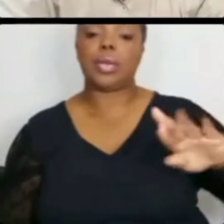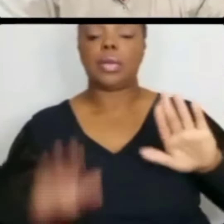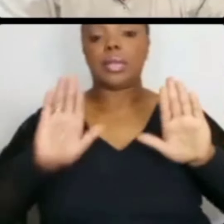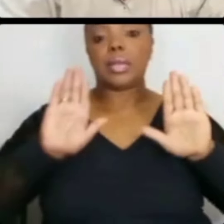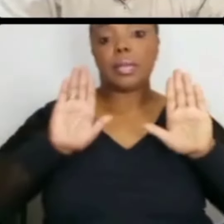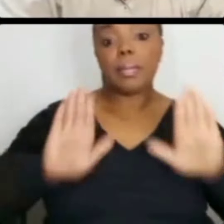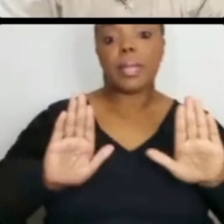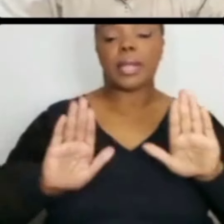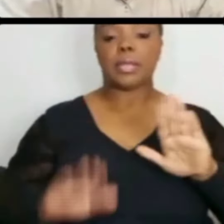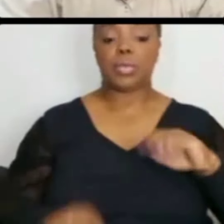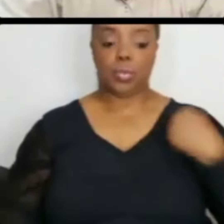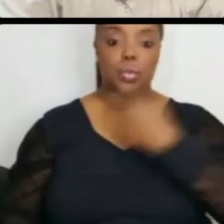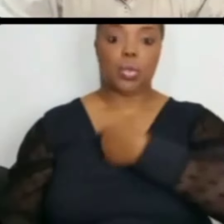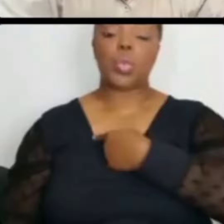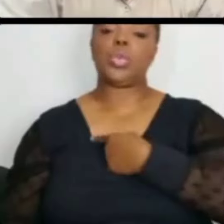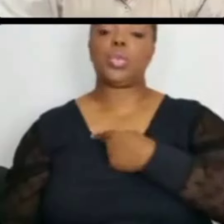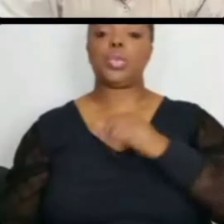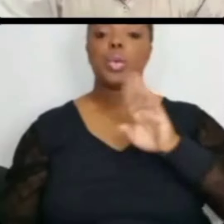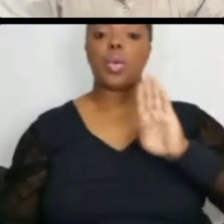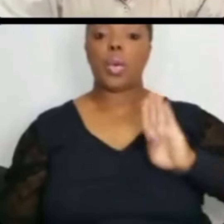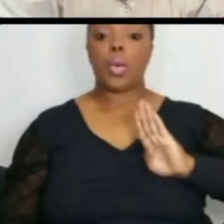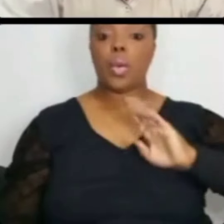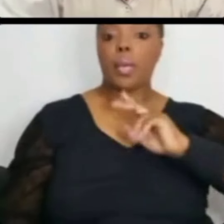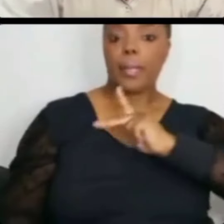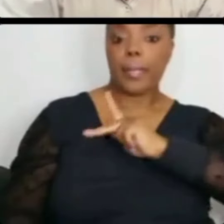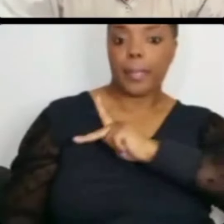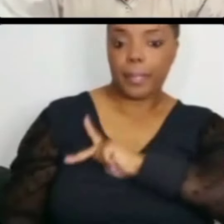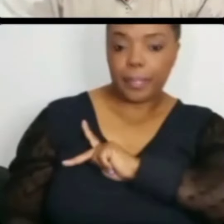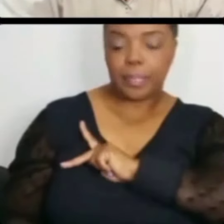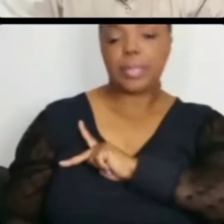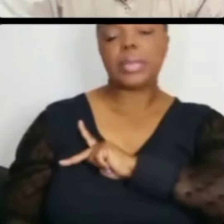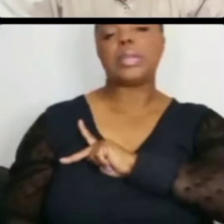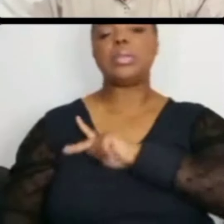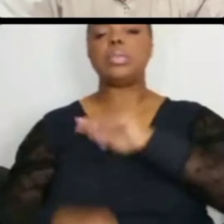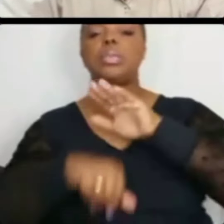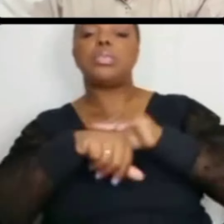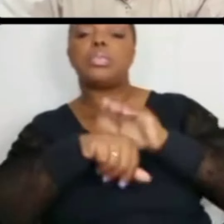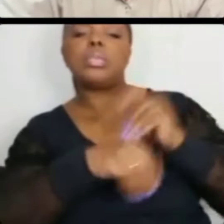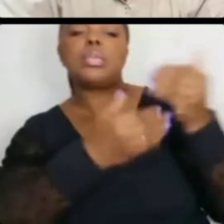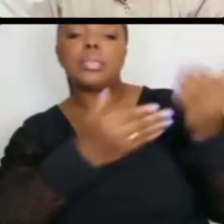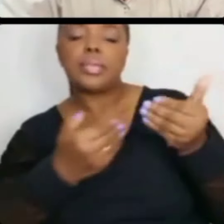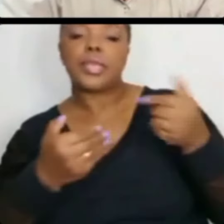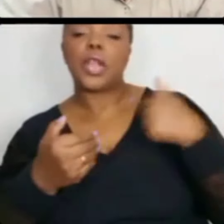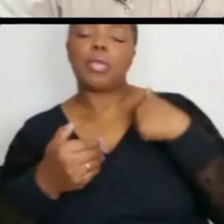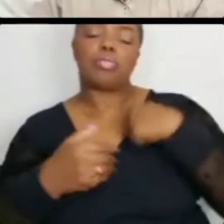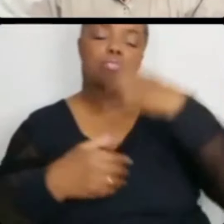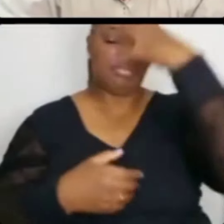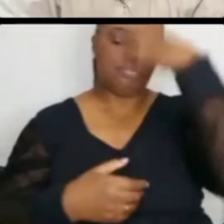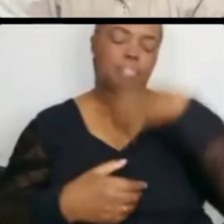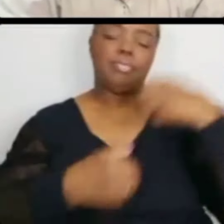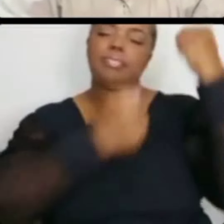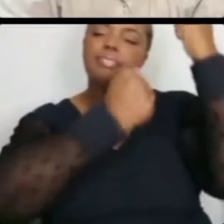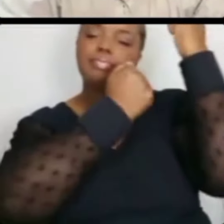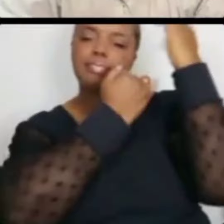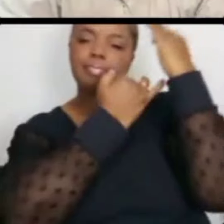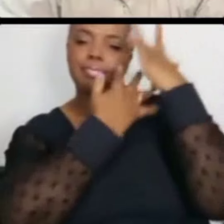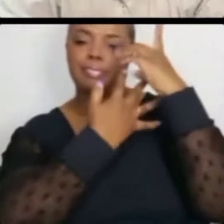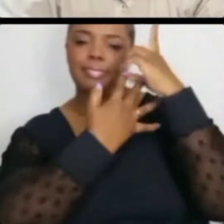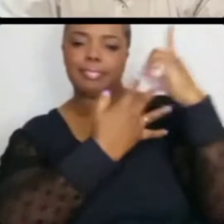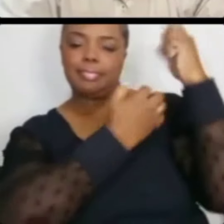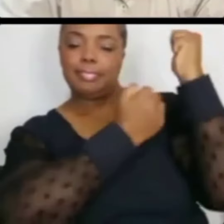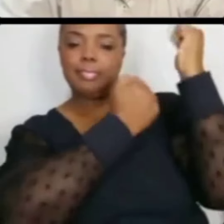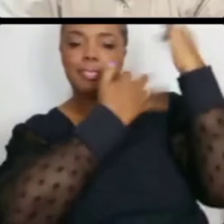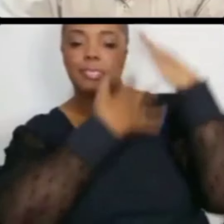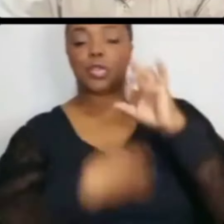nosso bispo podia levar duas pessoas, eu fui abençoado por Deus. E tinha só